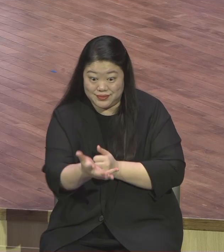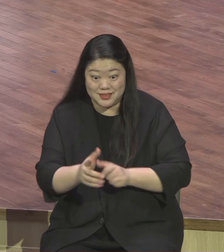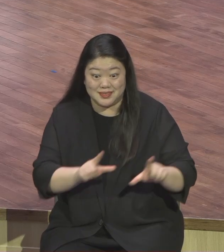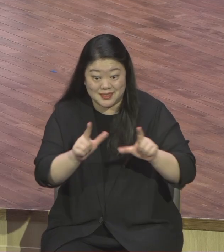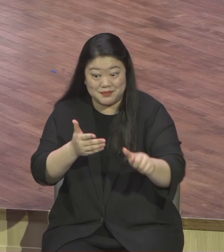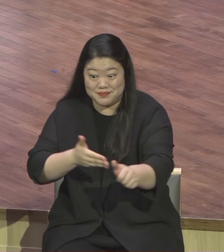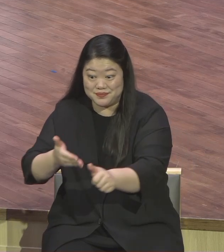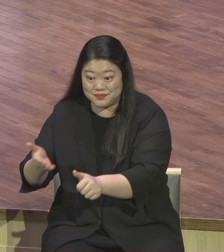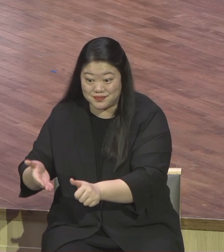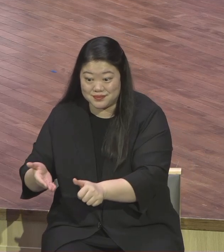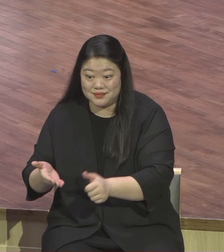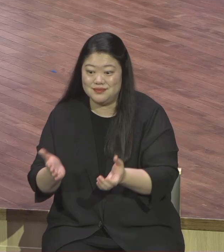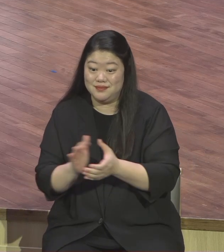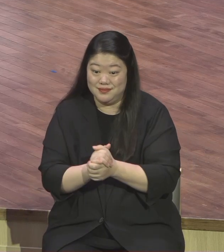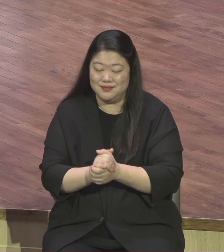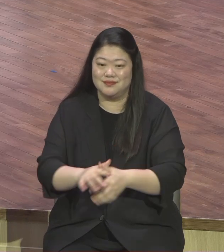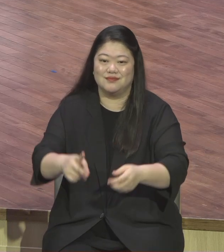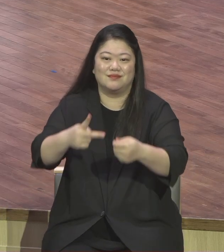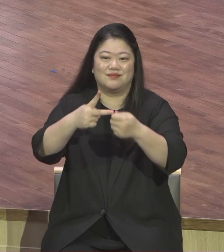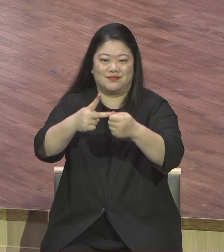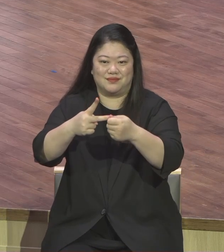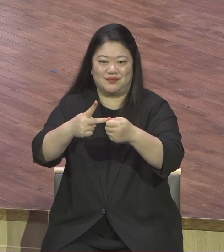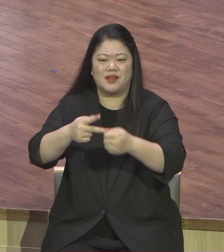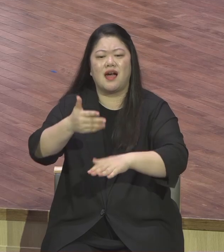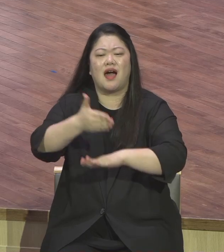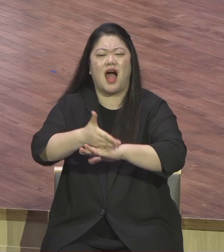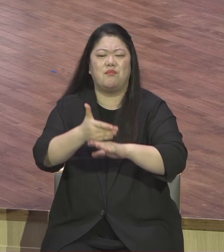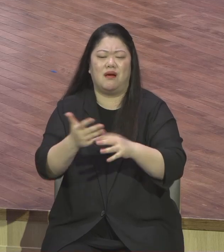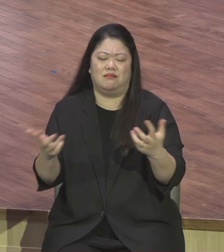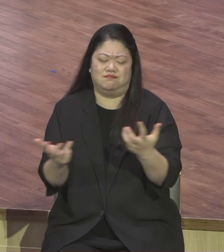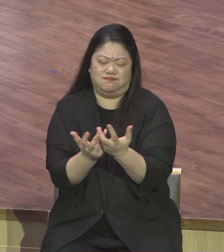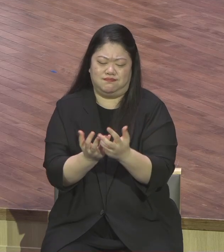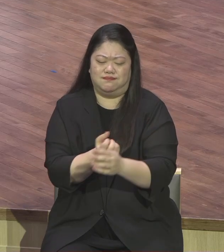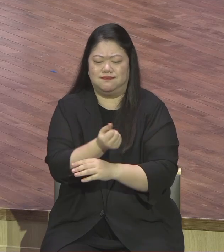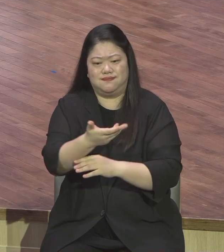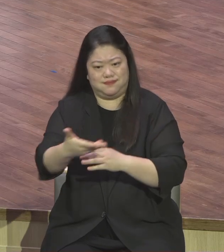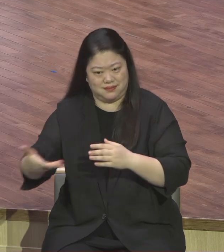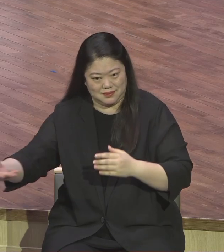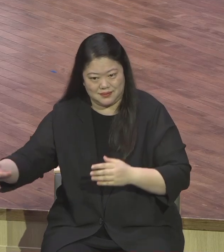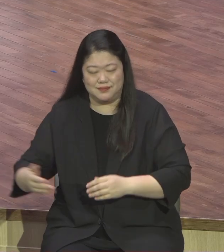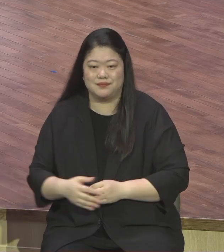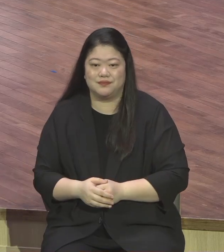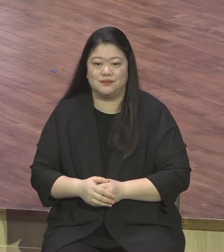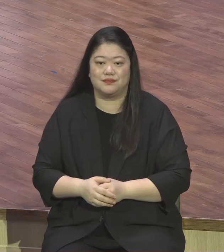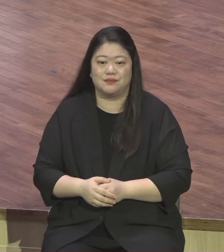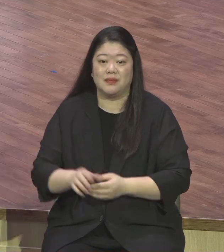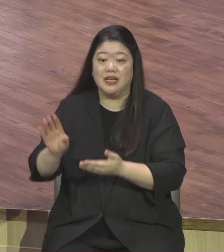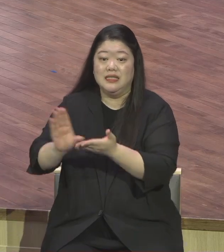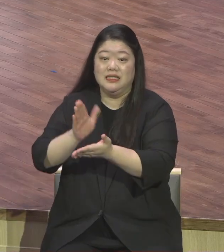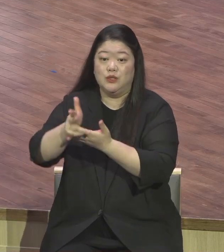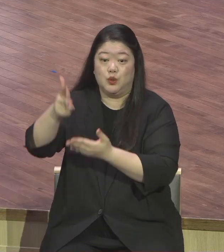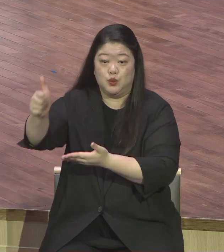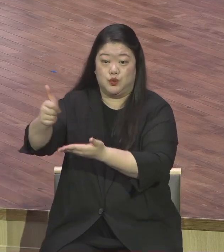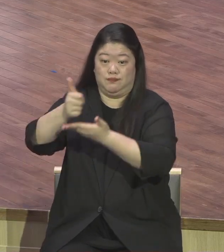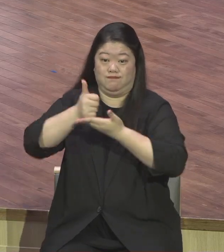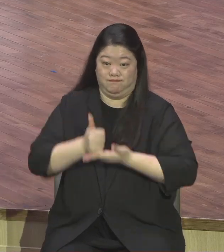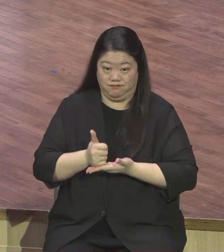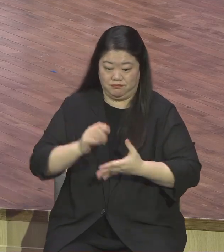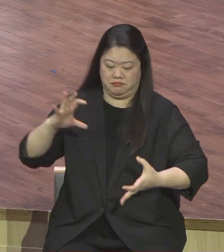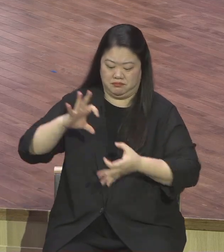두 번째로 넘치는 감사입니다 다시 봅니다 그러므로 너희가 그리스도 예수를 주로 받았으니 그 안에서 행화되 그 안에